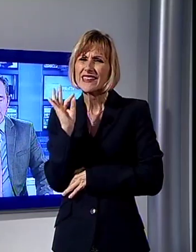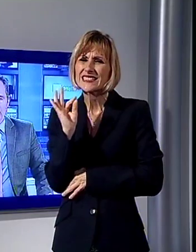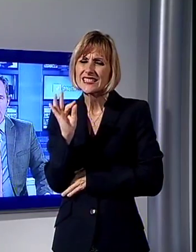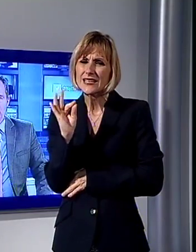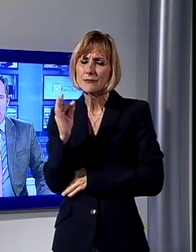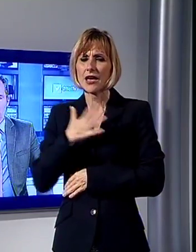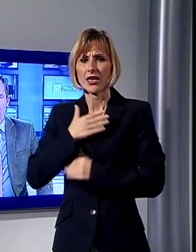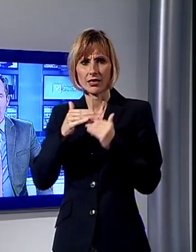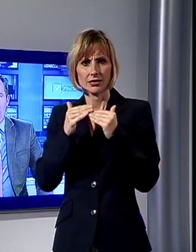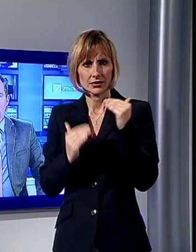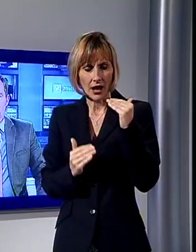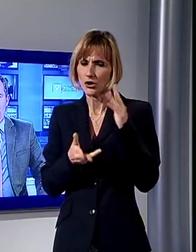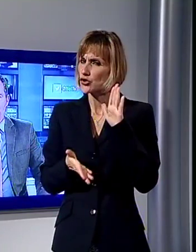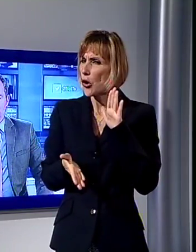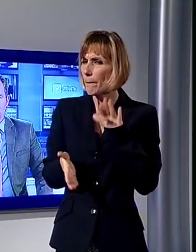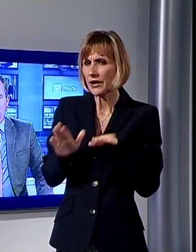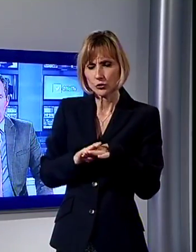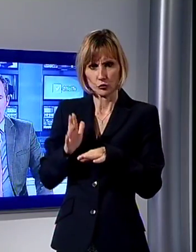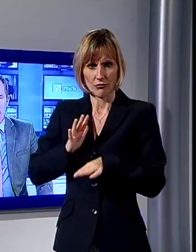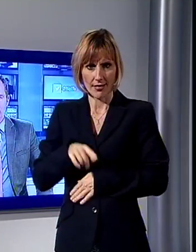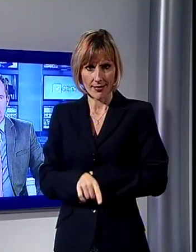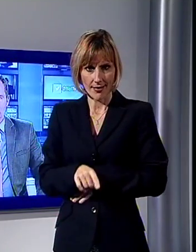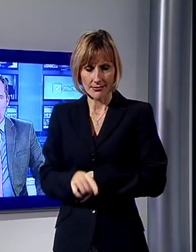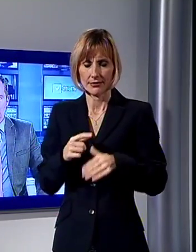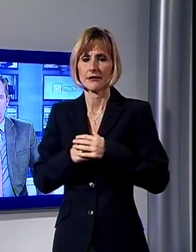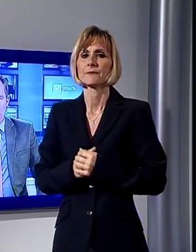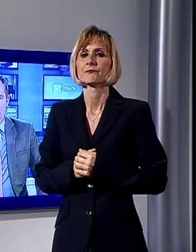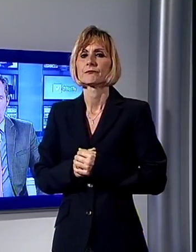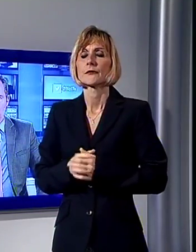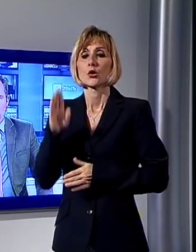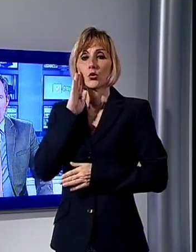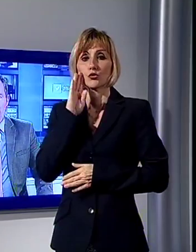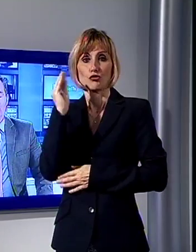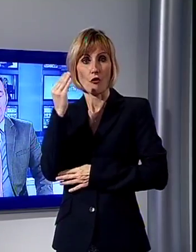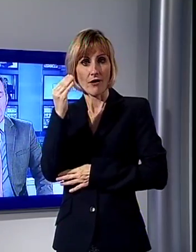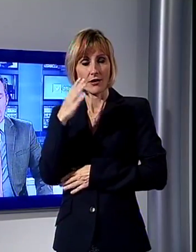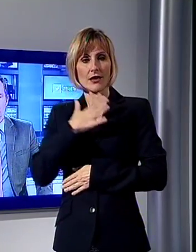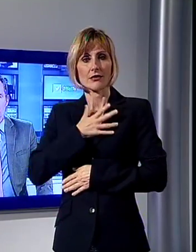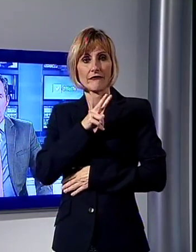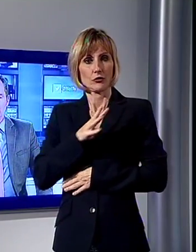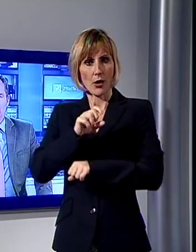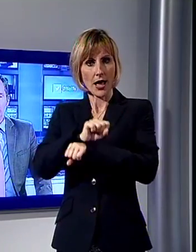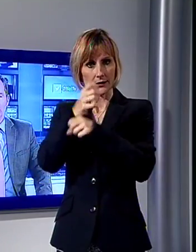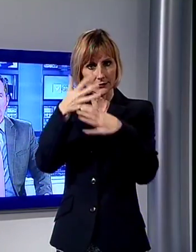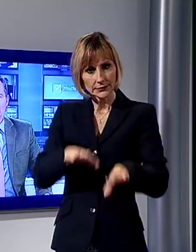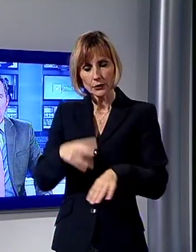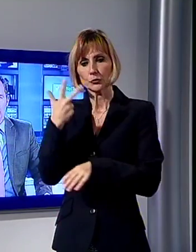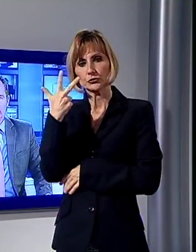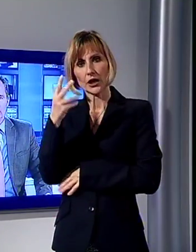clienti erano per la maggior parte minorenni, è stato arrestato un 24enne e sono stati denunciati tre